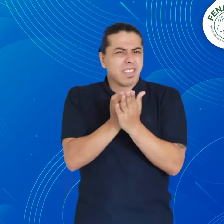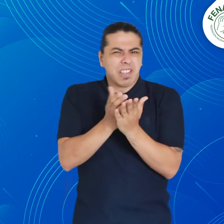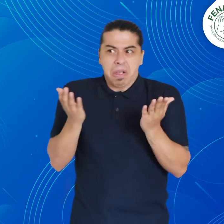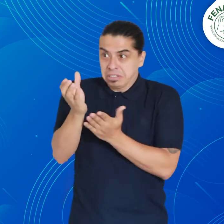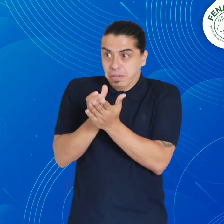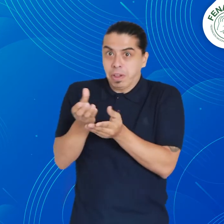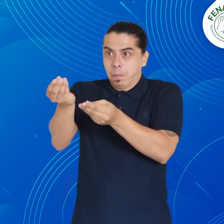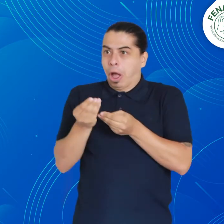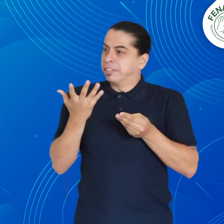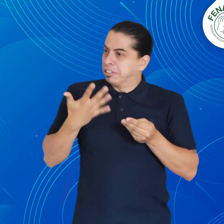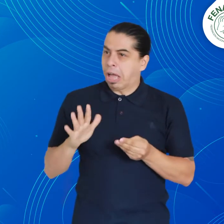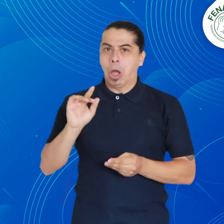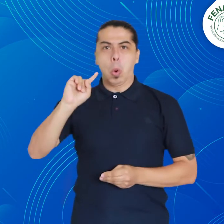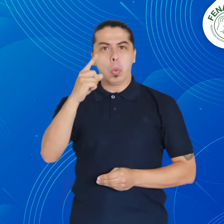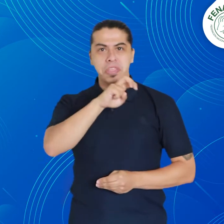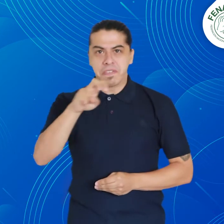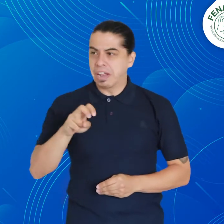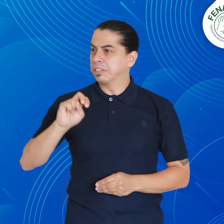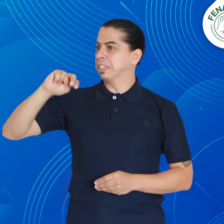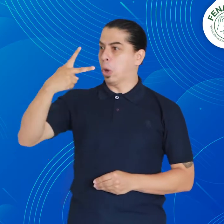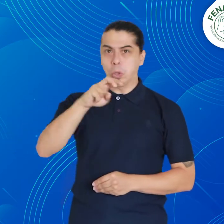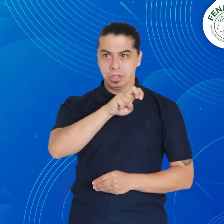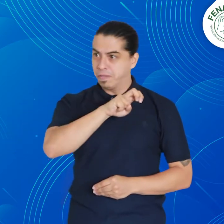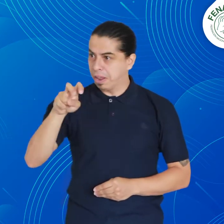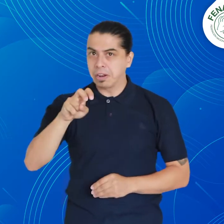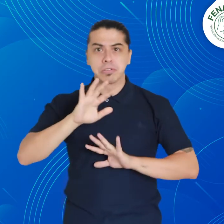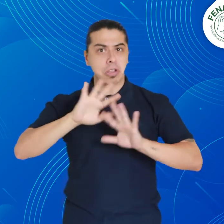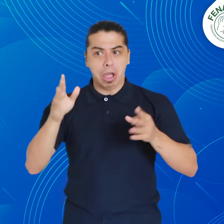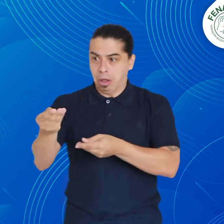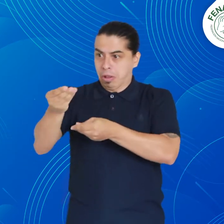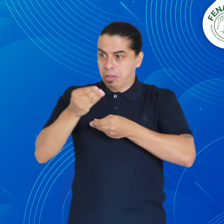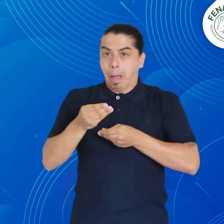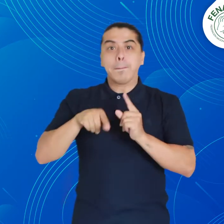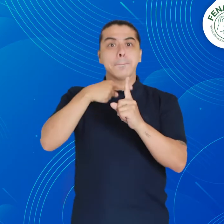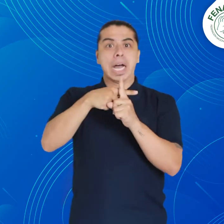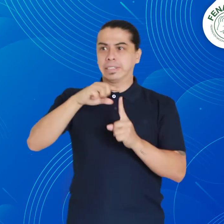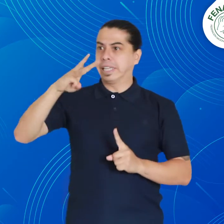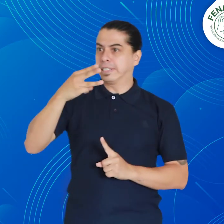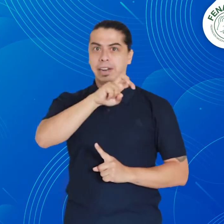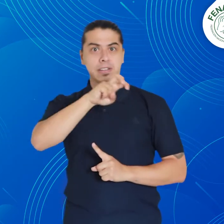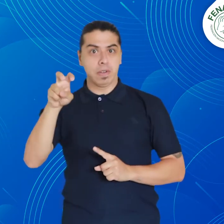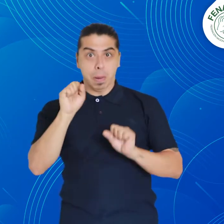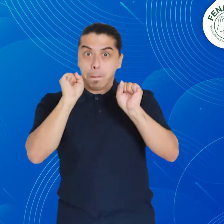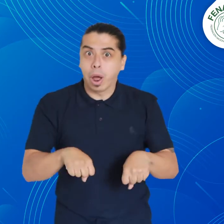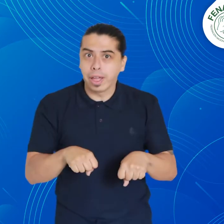Pero esto no significa que te certifican los cursos previos al cual has sido ubicado según la valoración hecha.